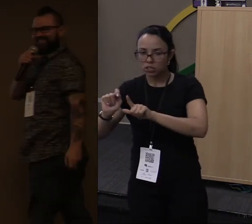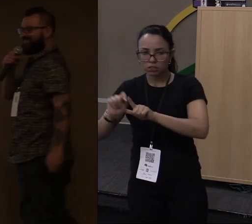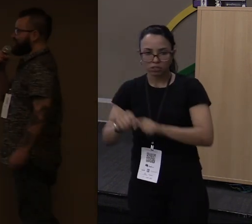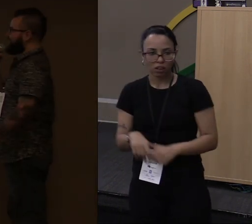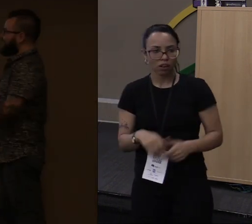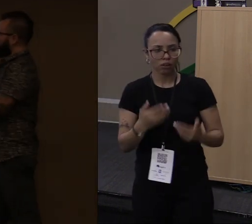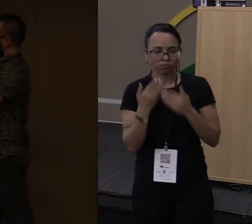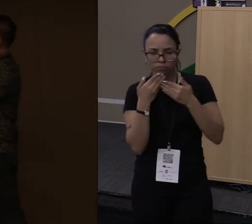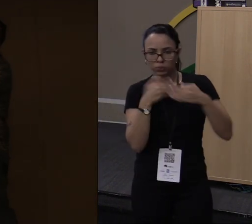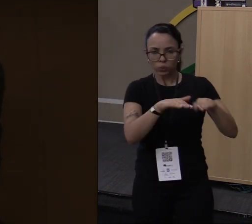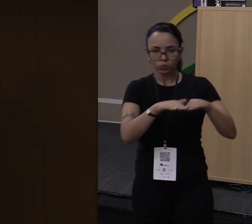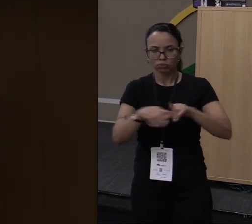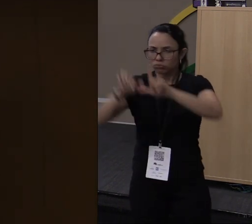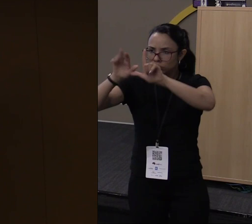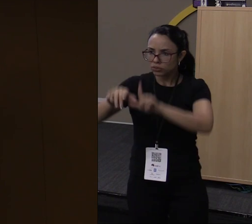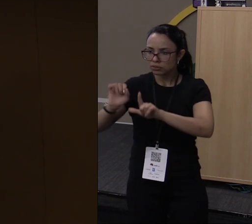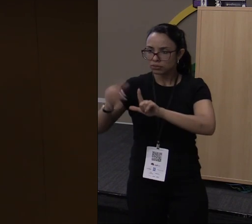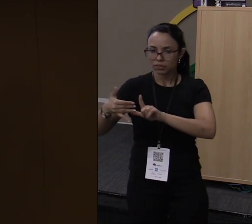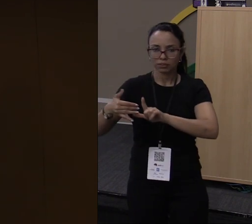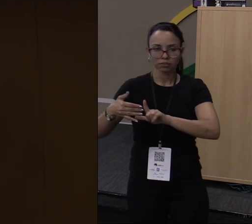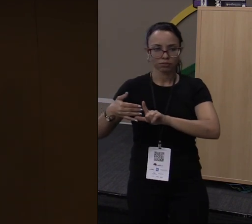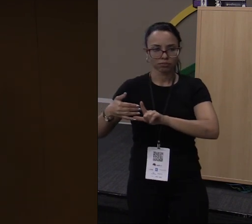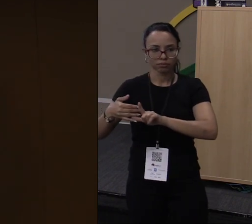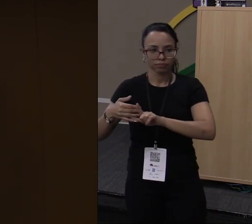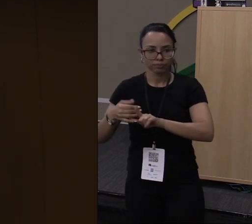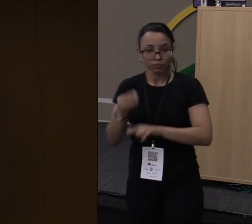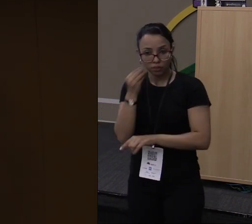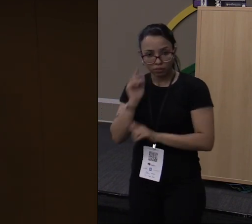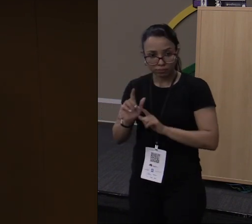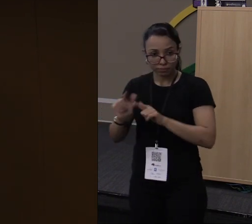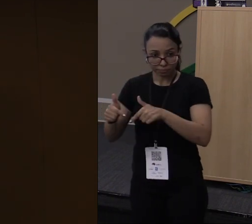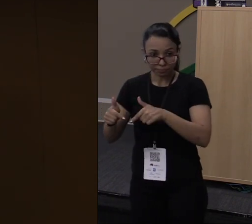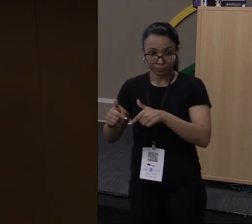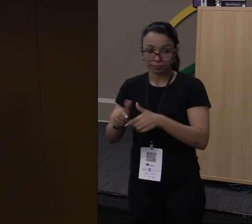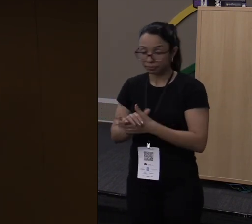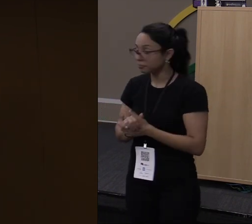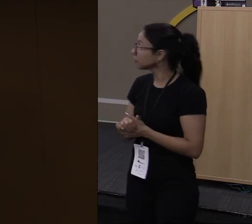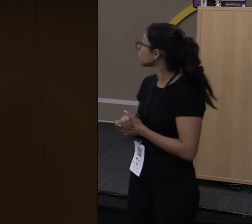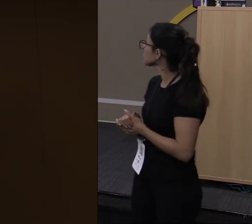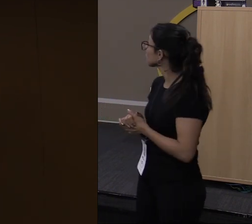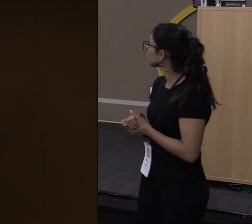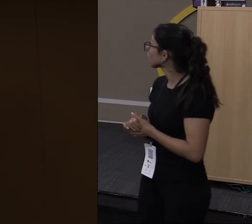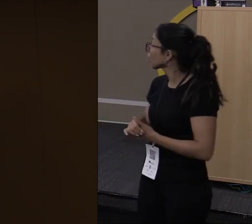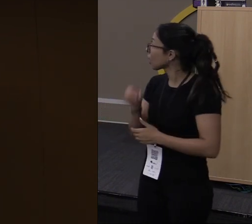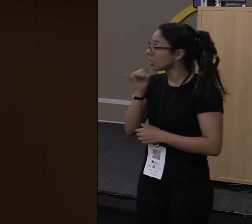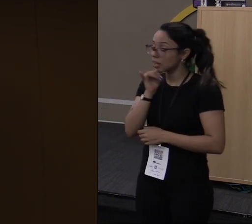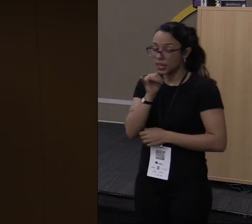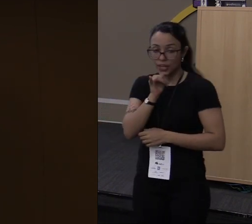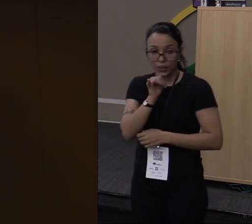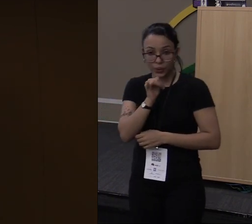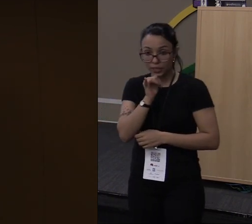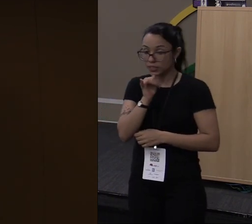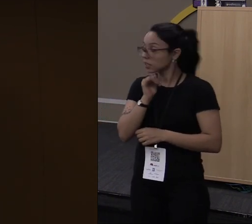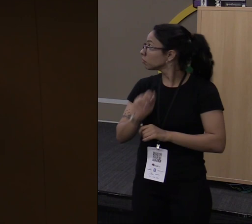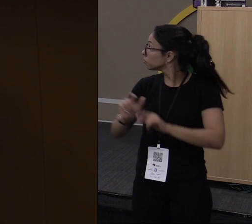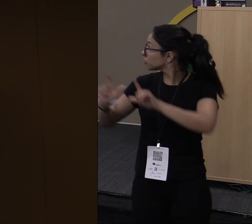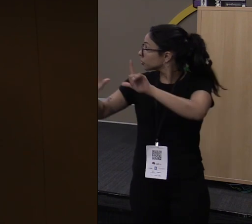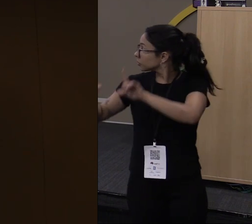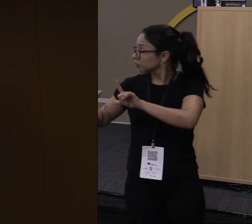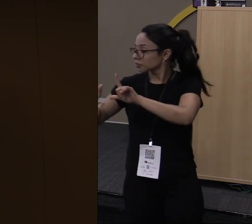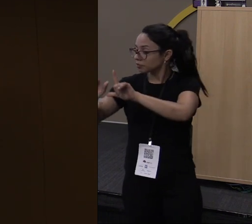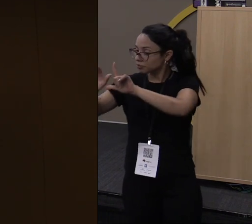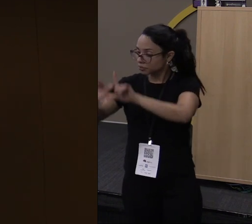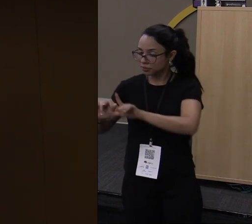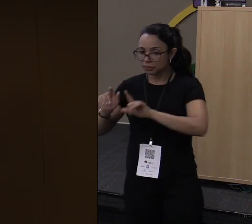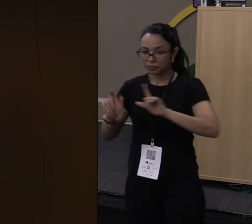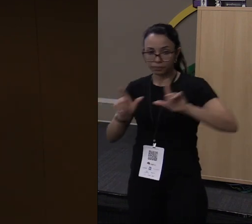negócio em Rust. Então aqui é um exemplo de uma função que faz parciamento de texto também, né? Operação em